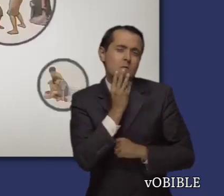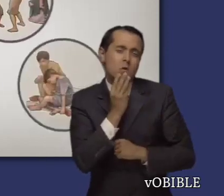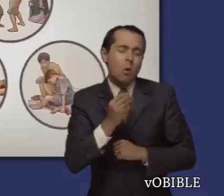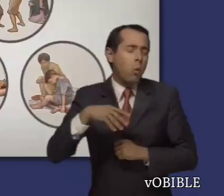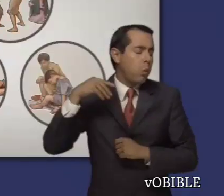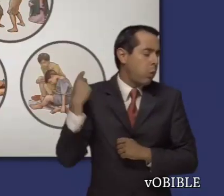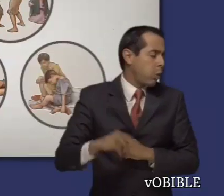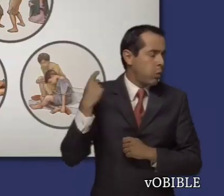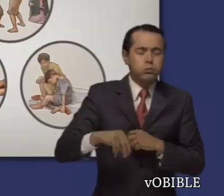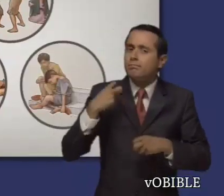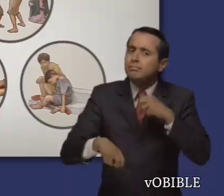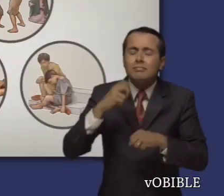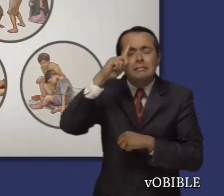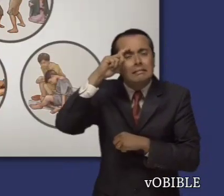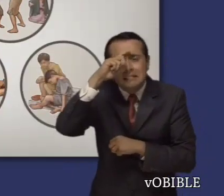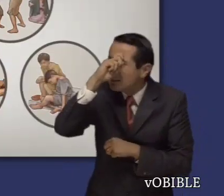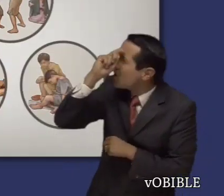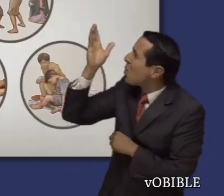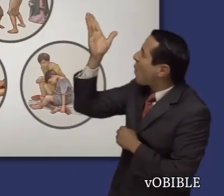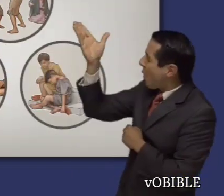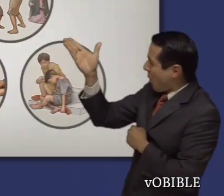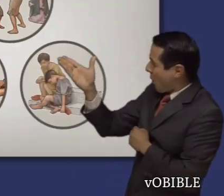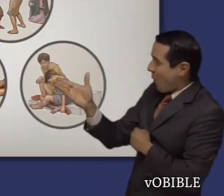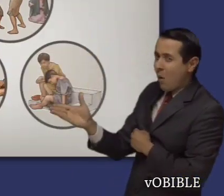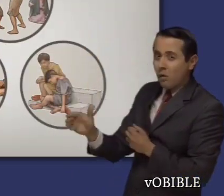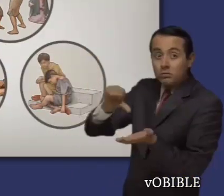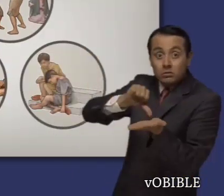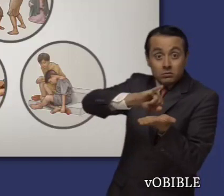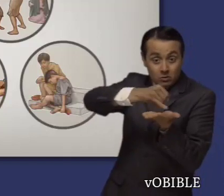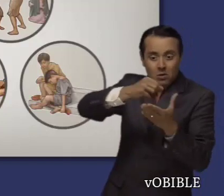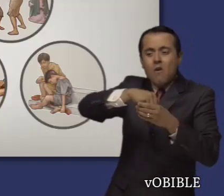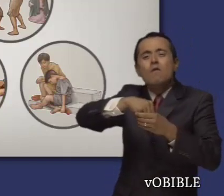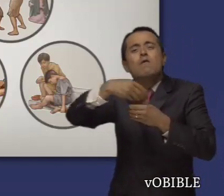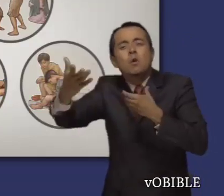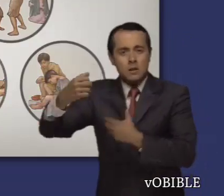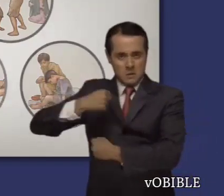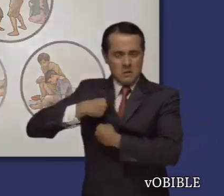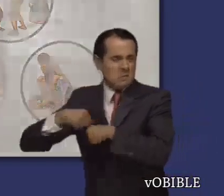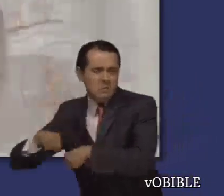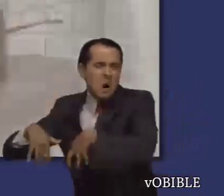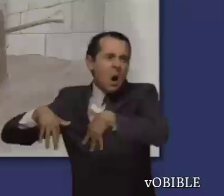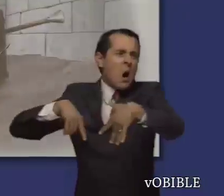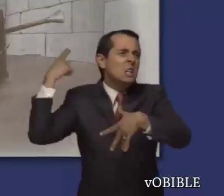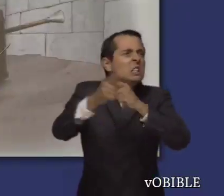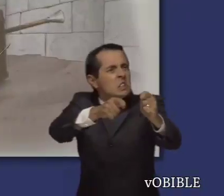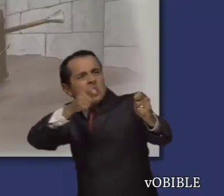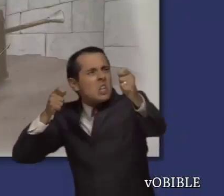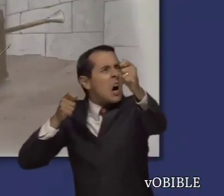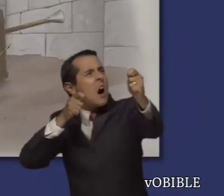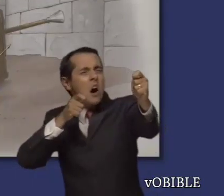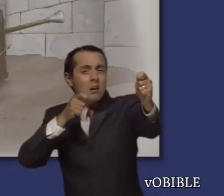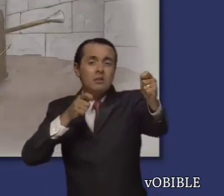Jeremías relata las privaciones, el hambre y la muerte que azotaron a Jerusalén durante el último